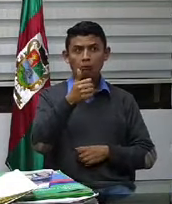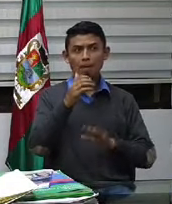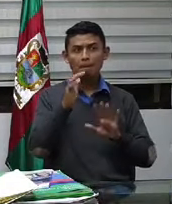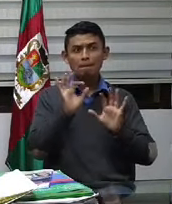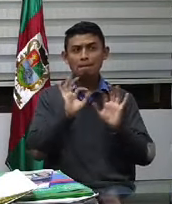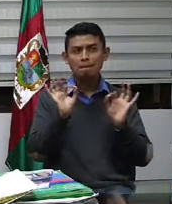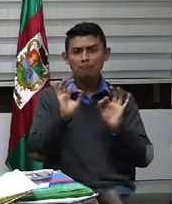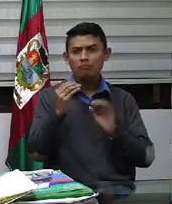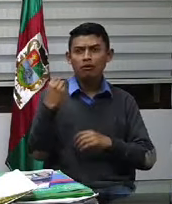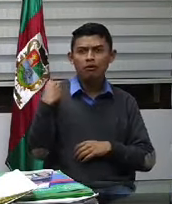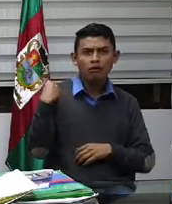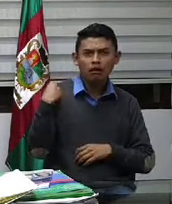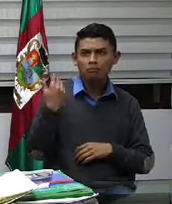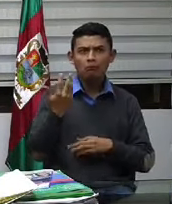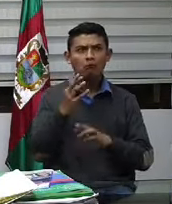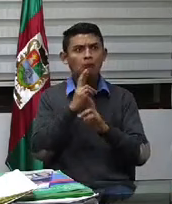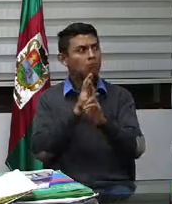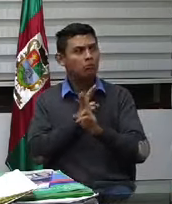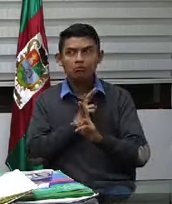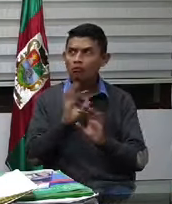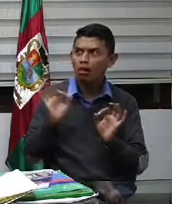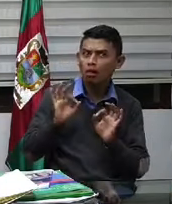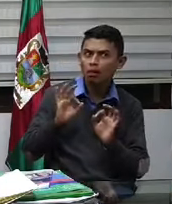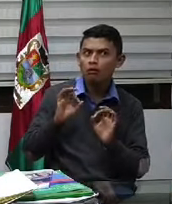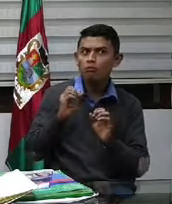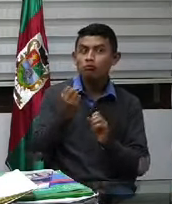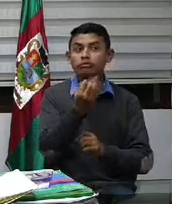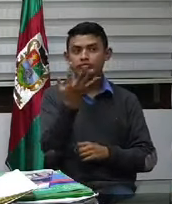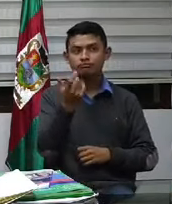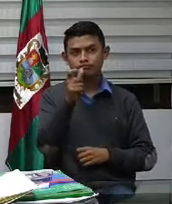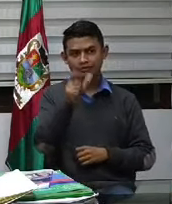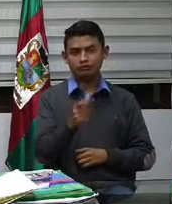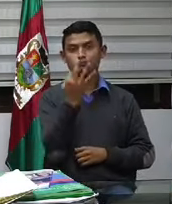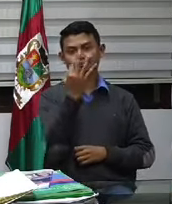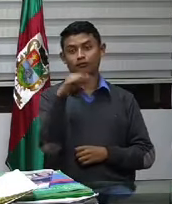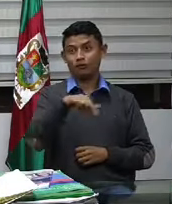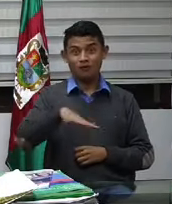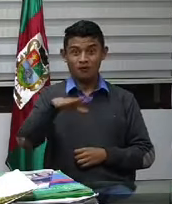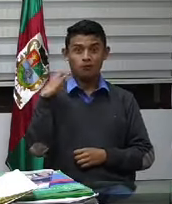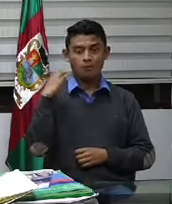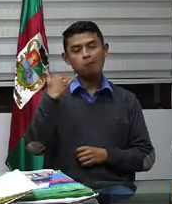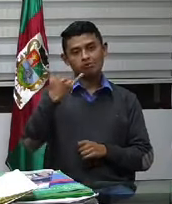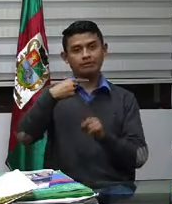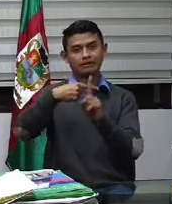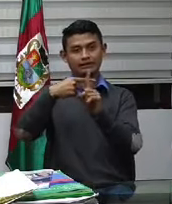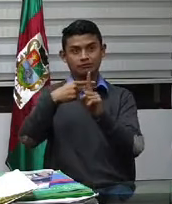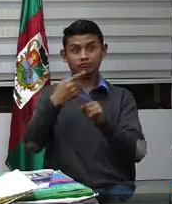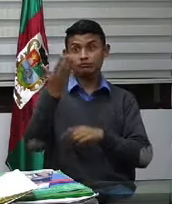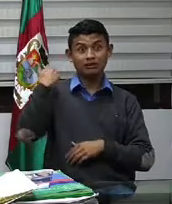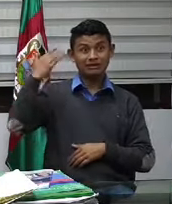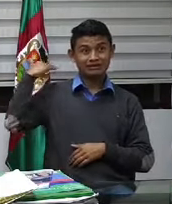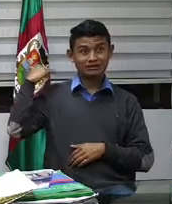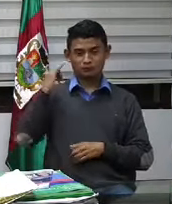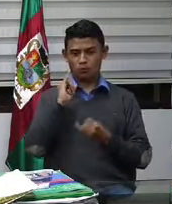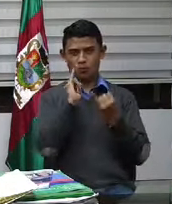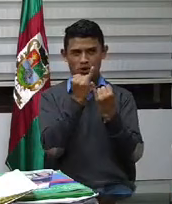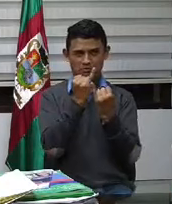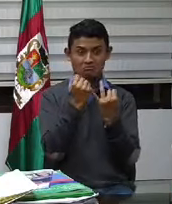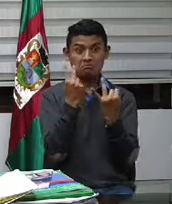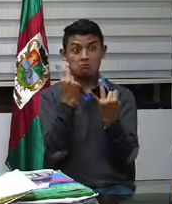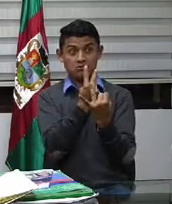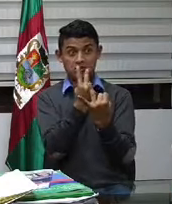positivo. Y es decir, llevamos solo los tres casos que nos reportaron jueves, viernes y sábado.